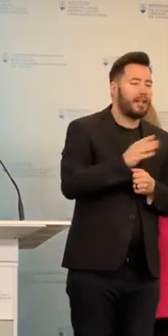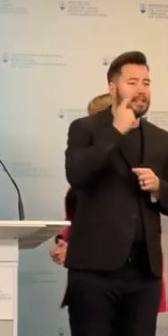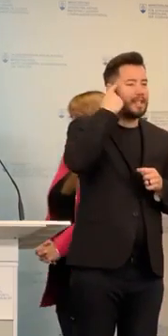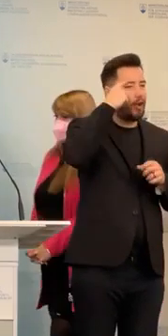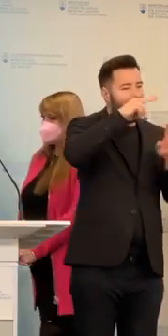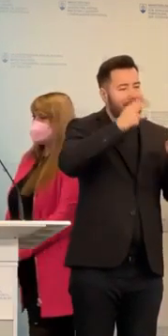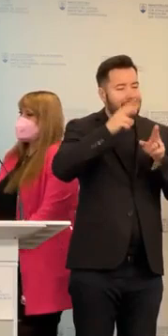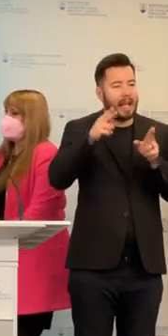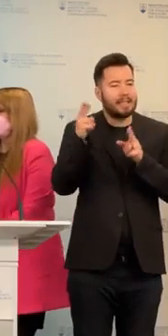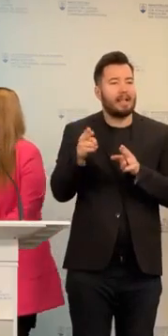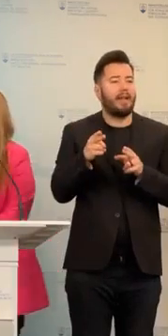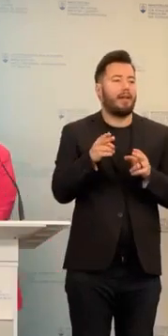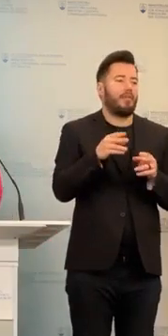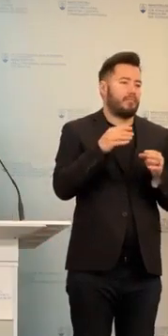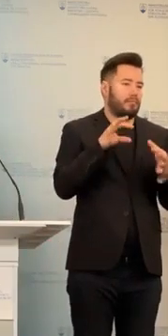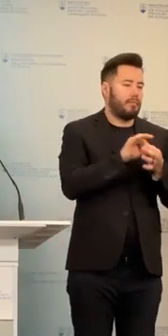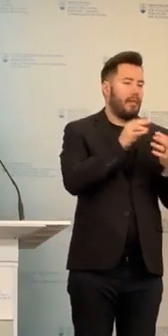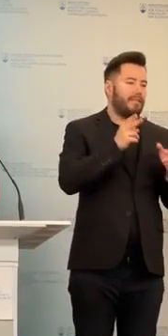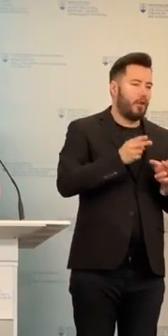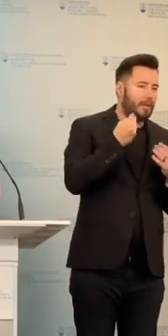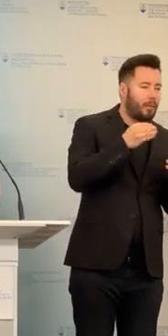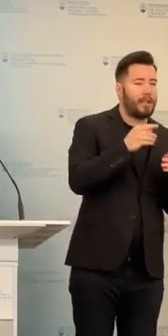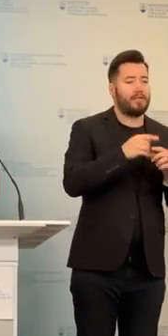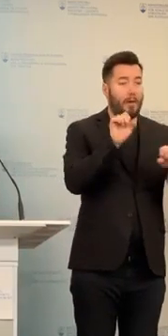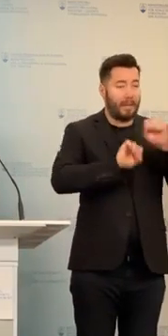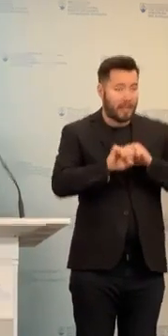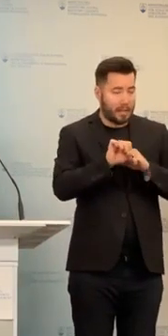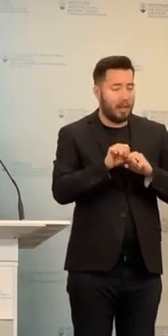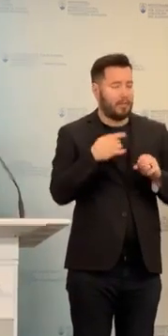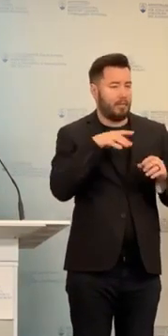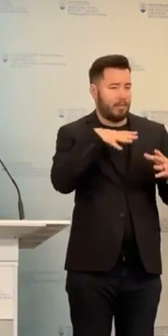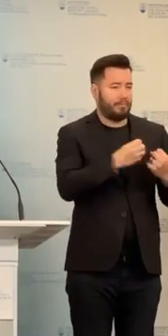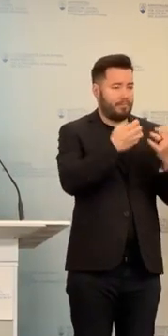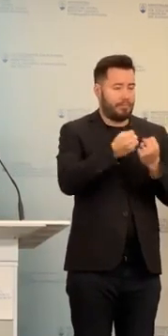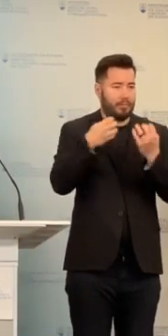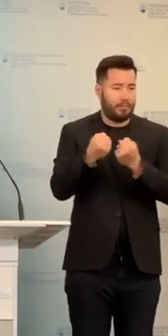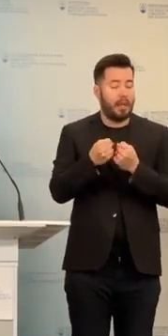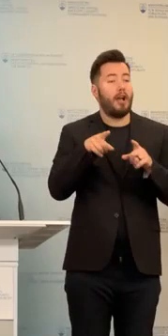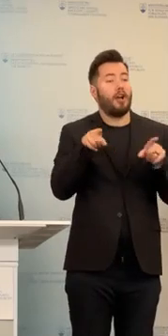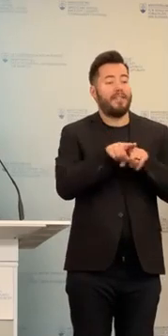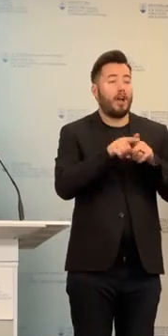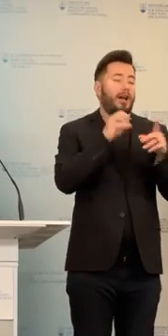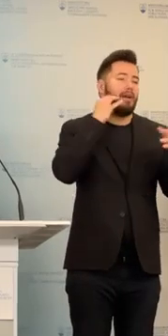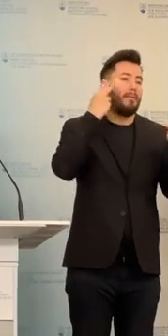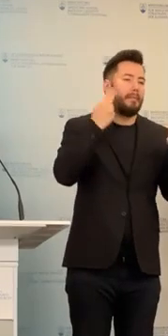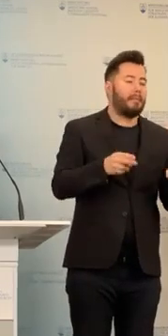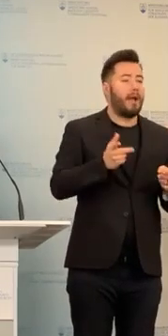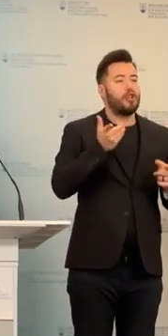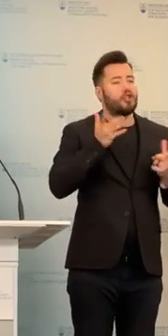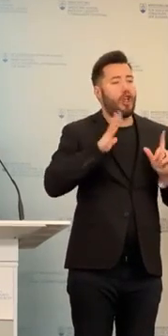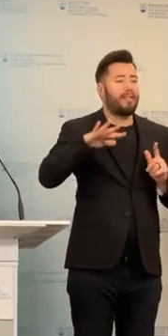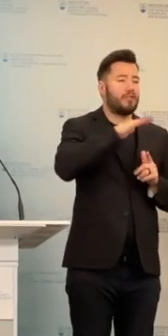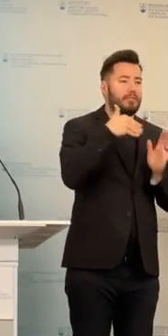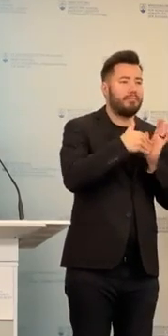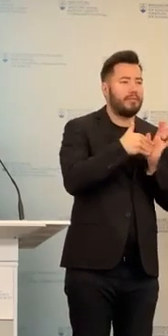poradienstva a prevencie a sú pripravené a schopné vycestovať v rámci celého Slovenska v prípadoch, kedy by si